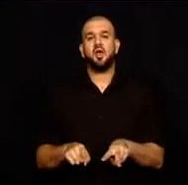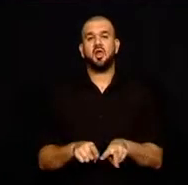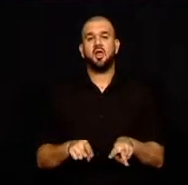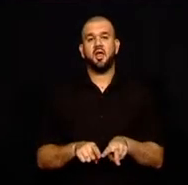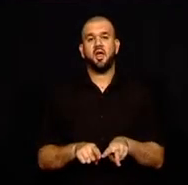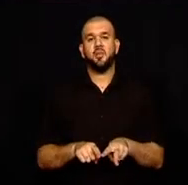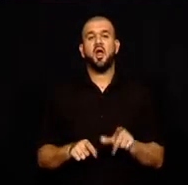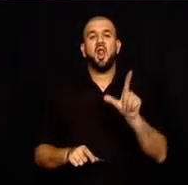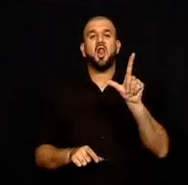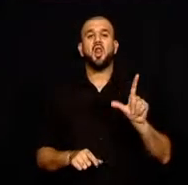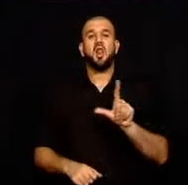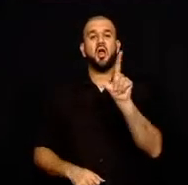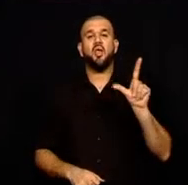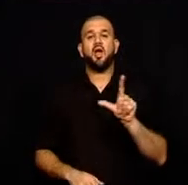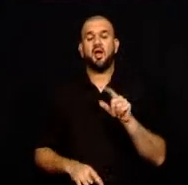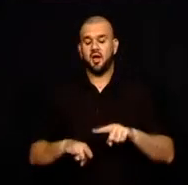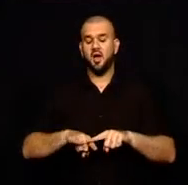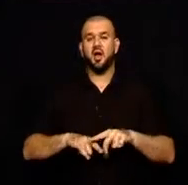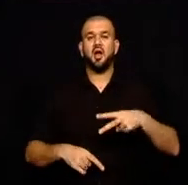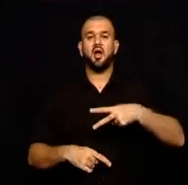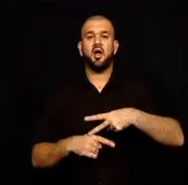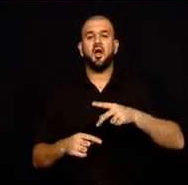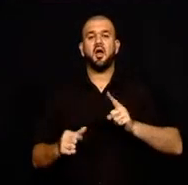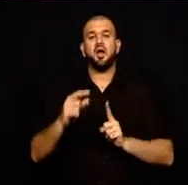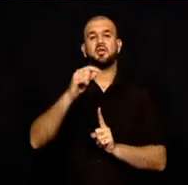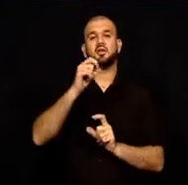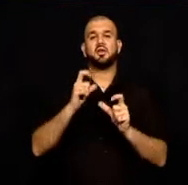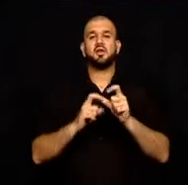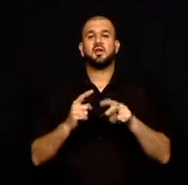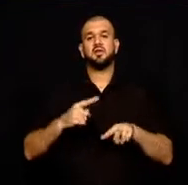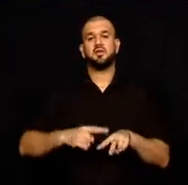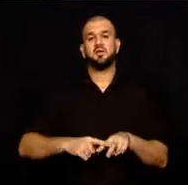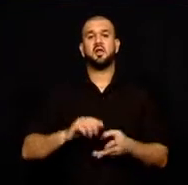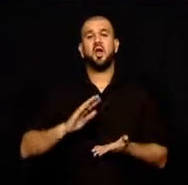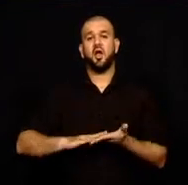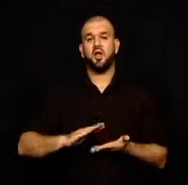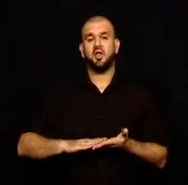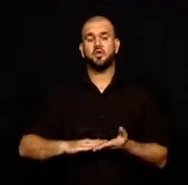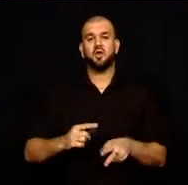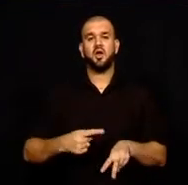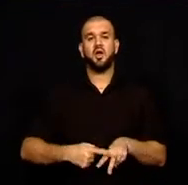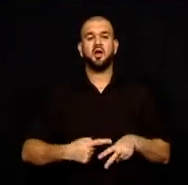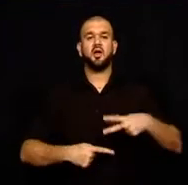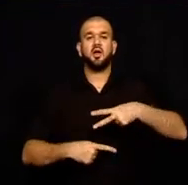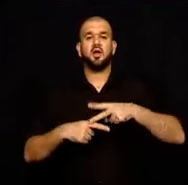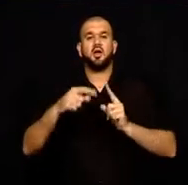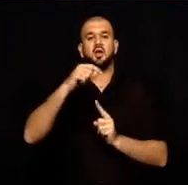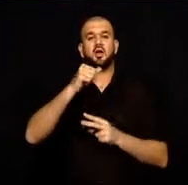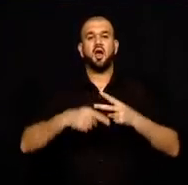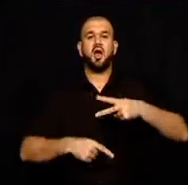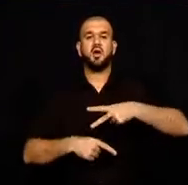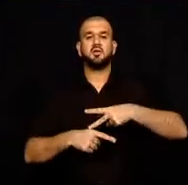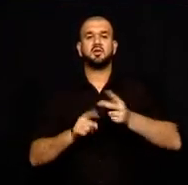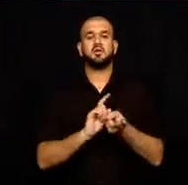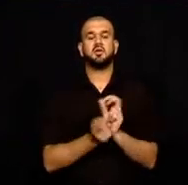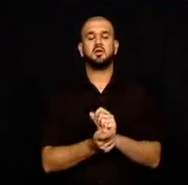çerçevesinde tanıtılacağını yazdı. Habere göre, CNN Larnaka'yı, Hz.